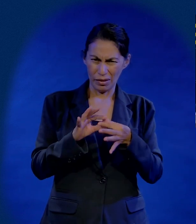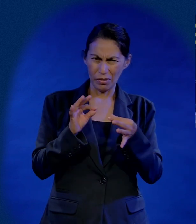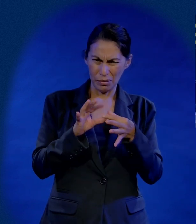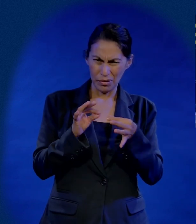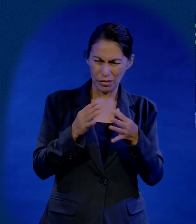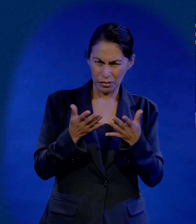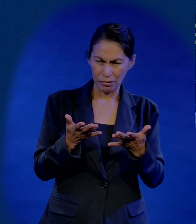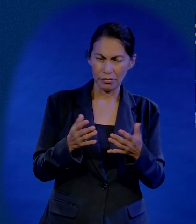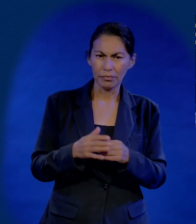lo otro.